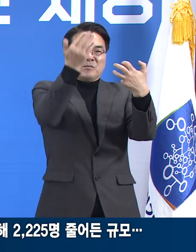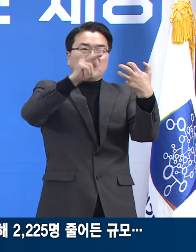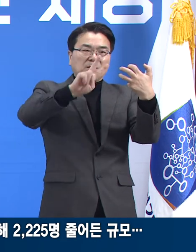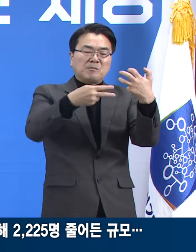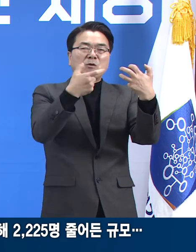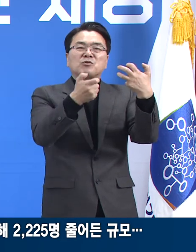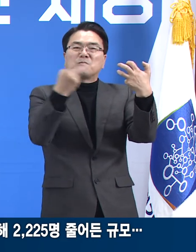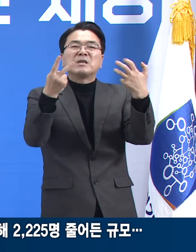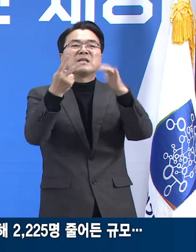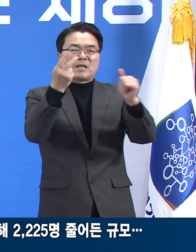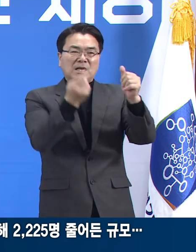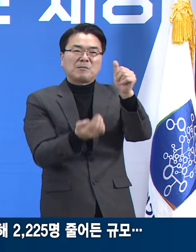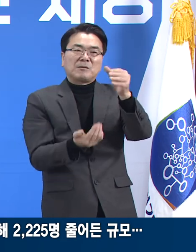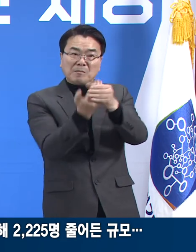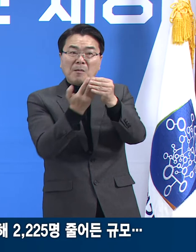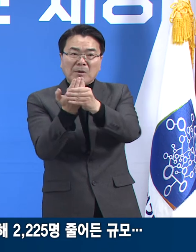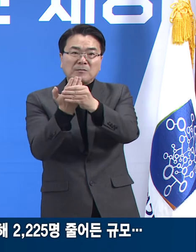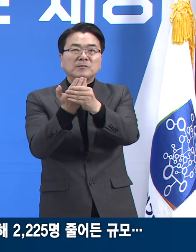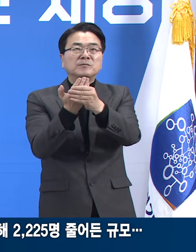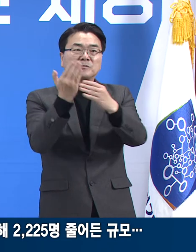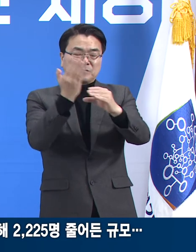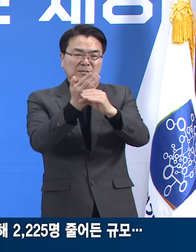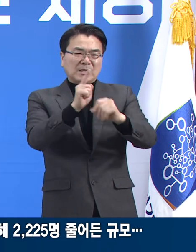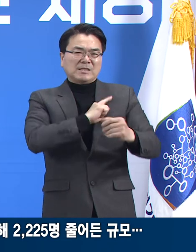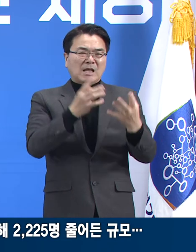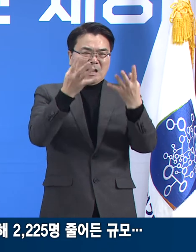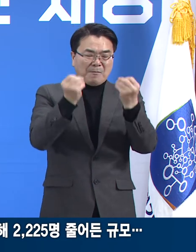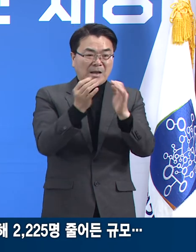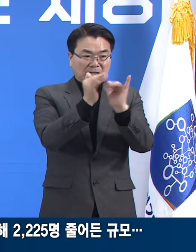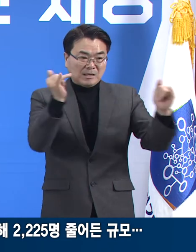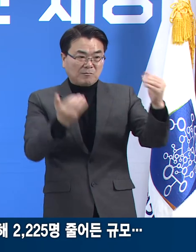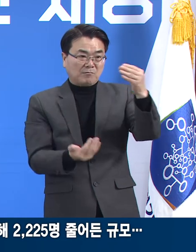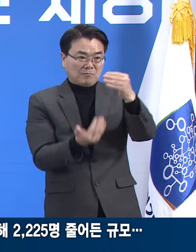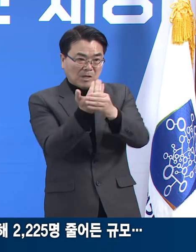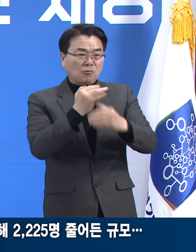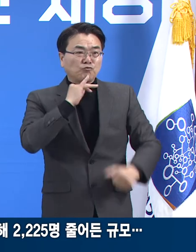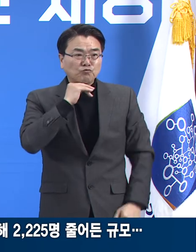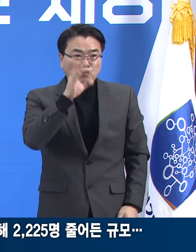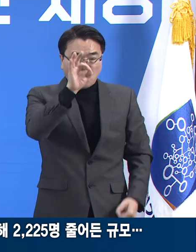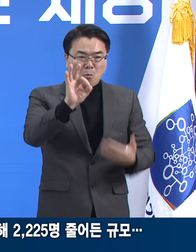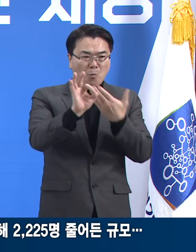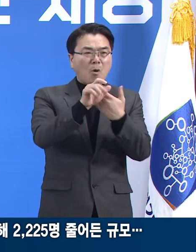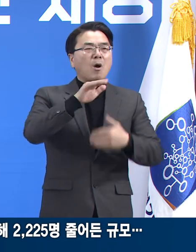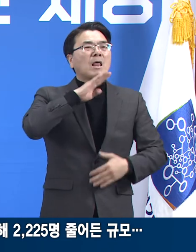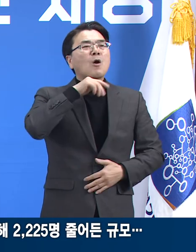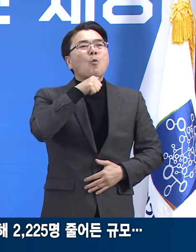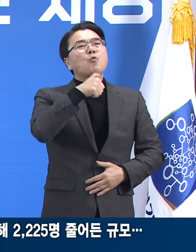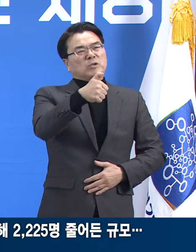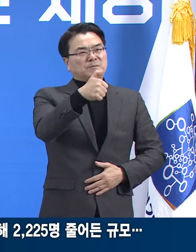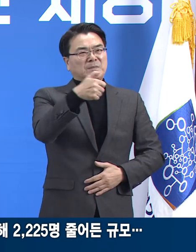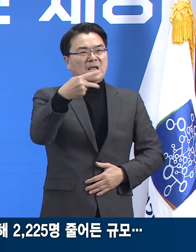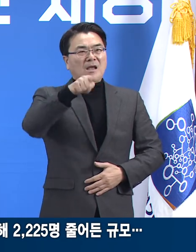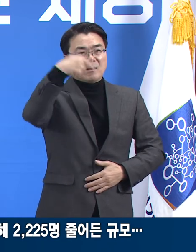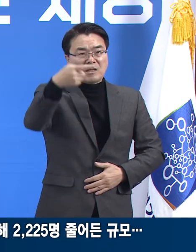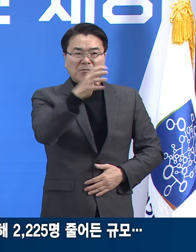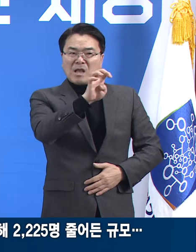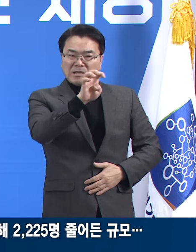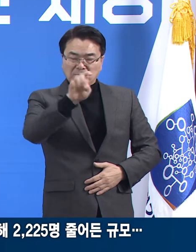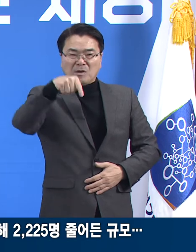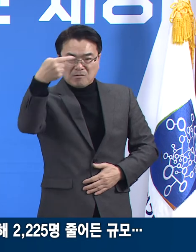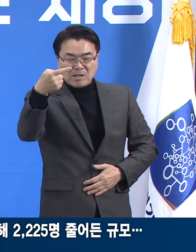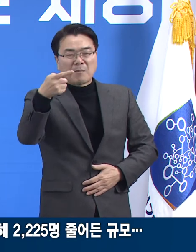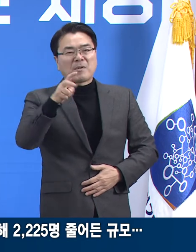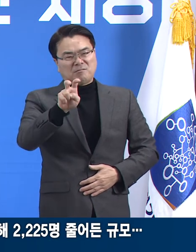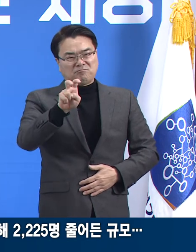262명입니다. 가장 많은 수의 확진자가 발생한 연령대는 50대였고 그 다음은 40대 그리고